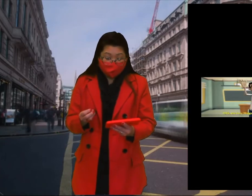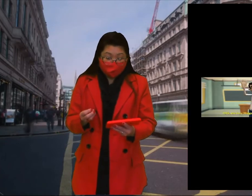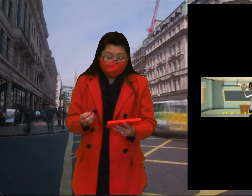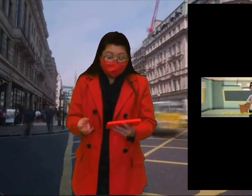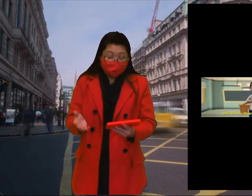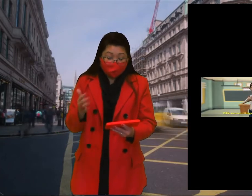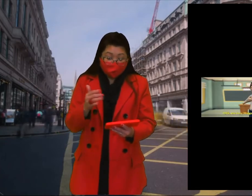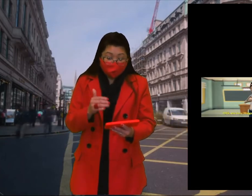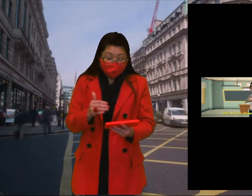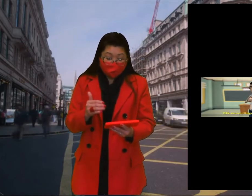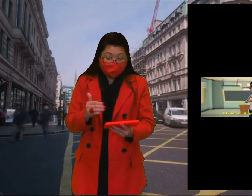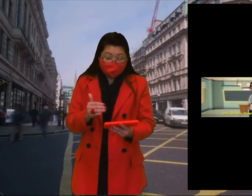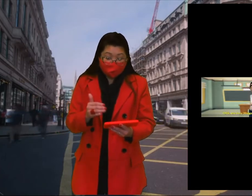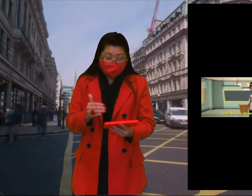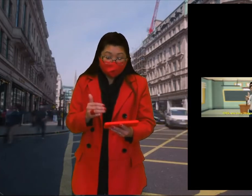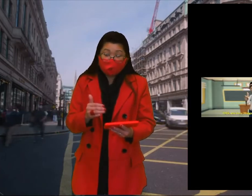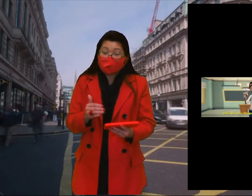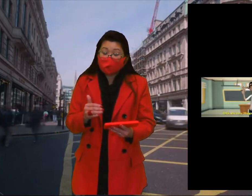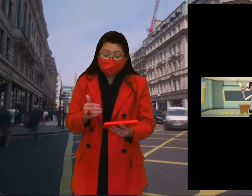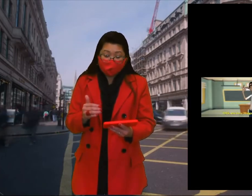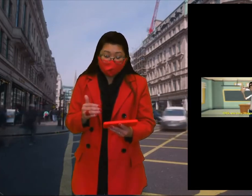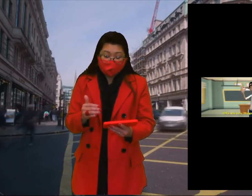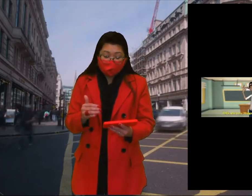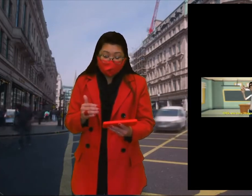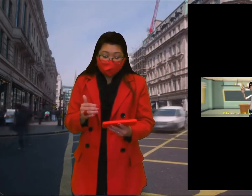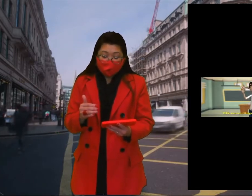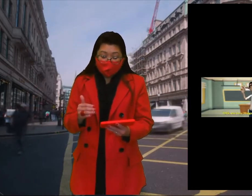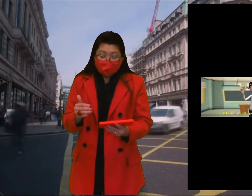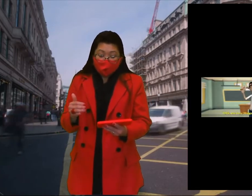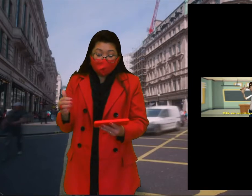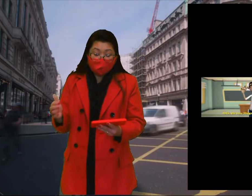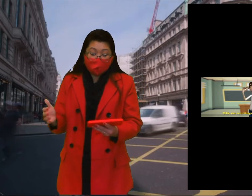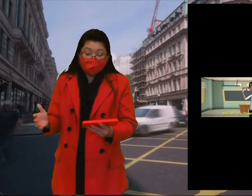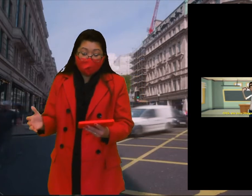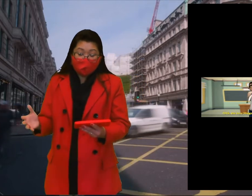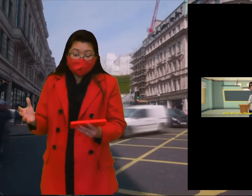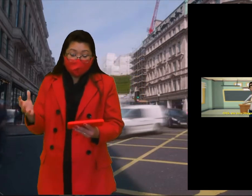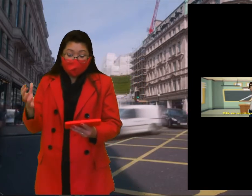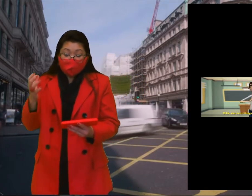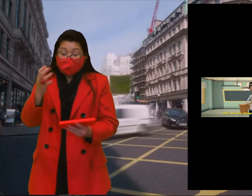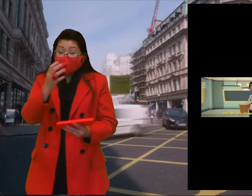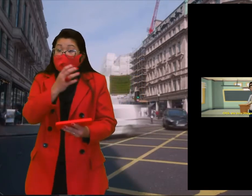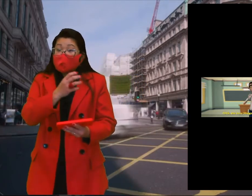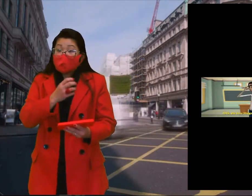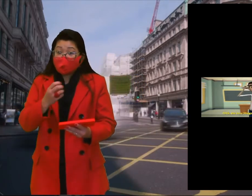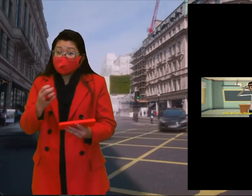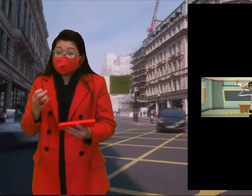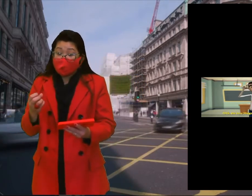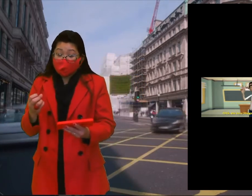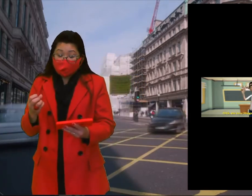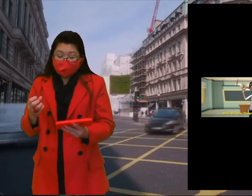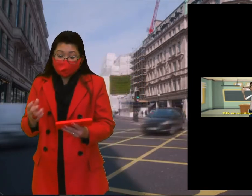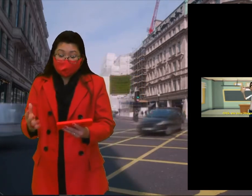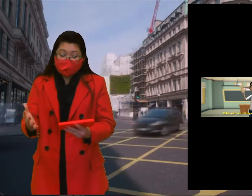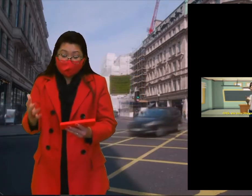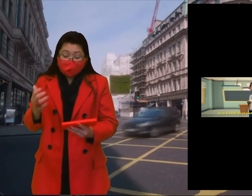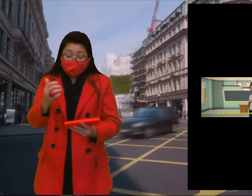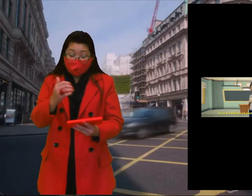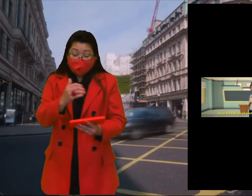E ele vai mostrando o que? Os sinais. E ao